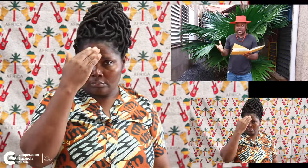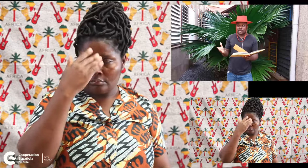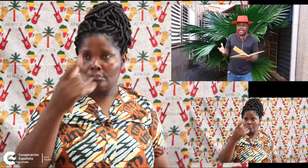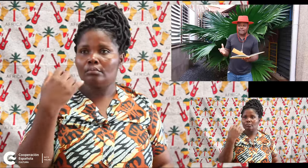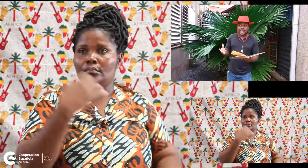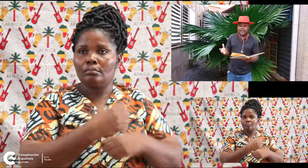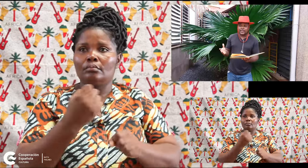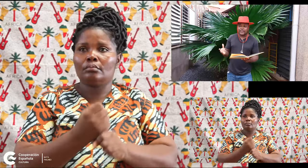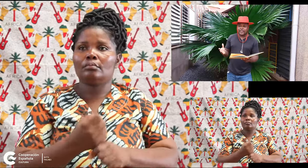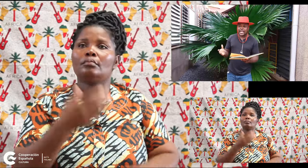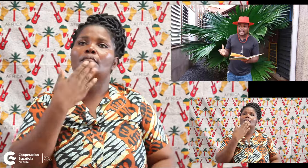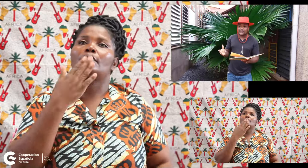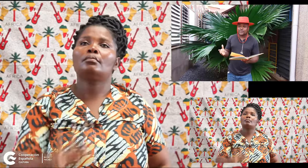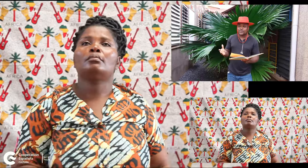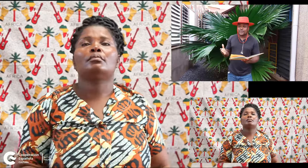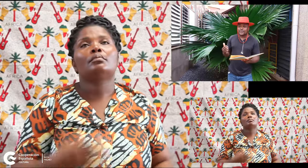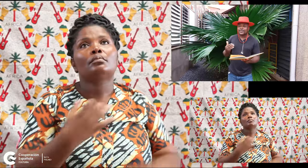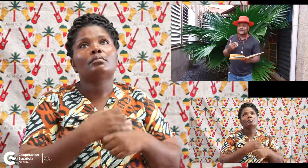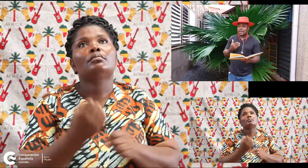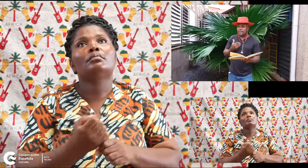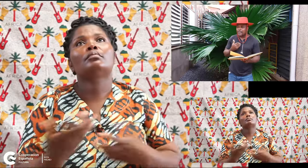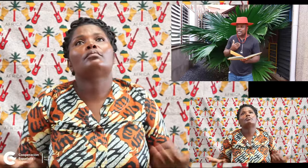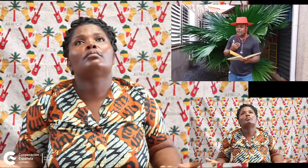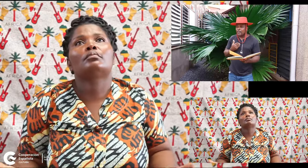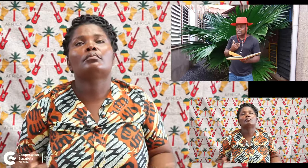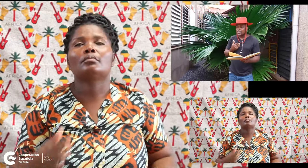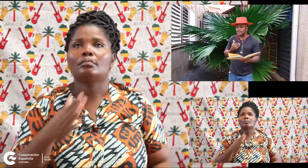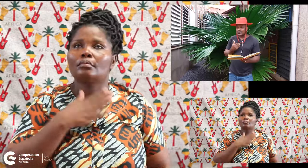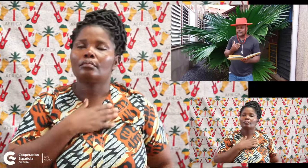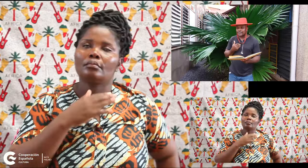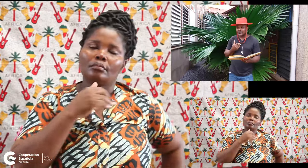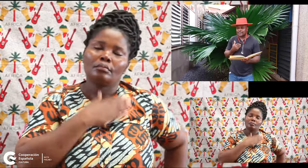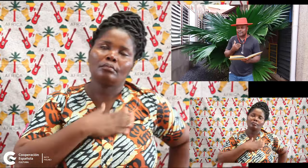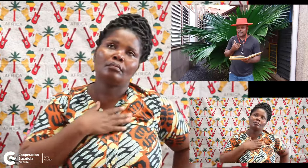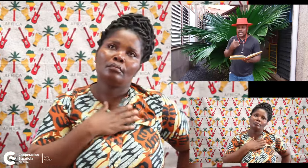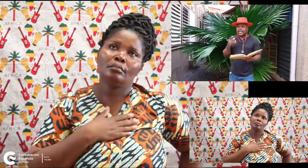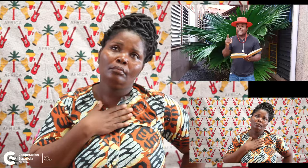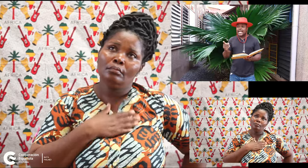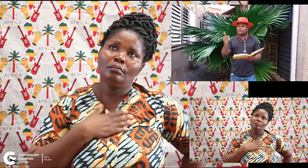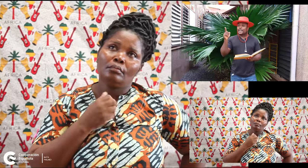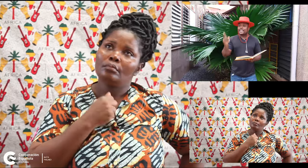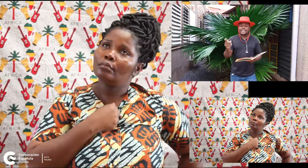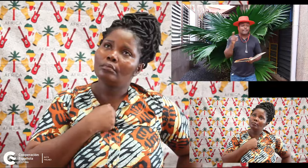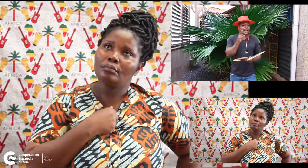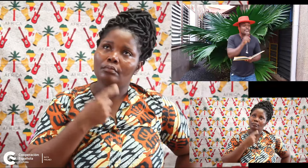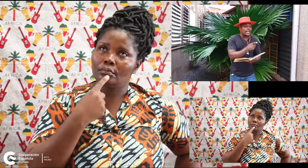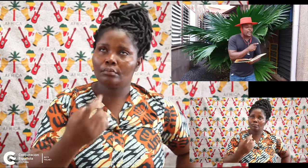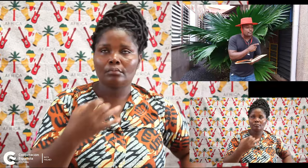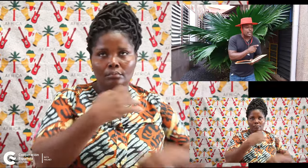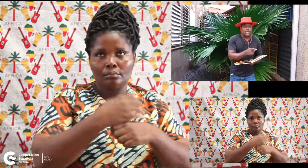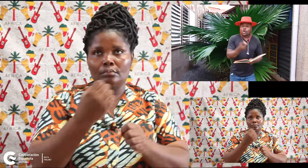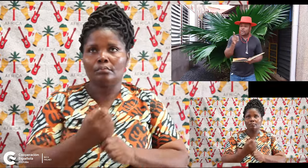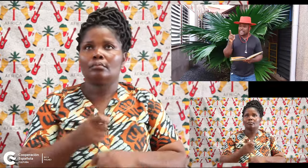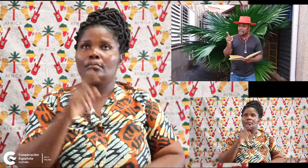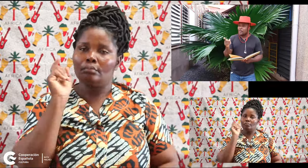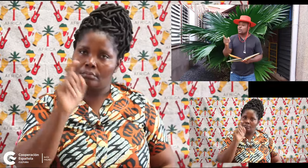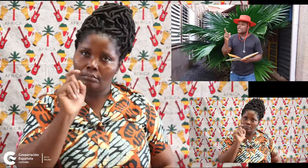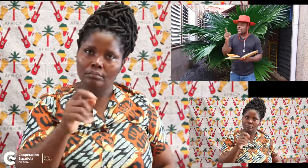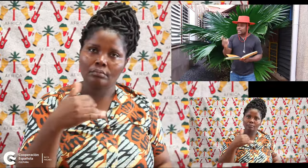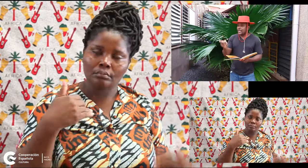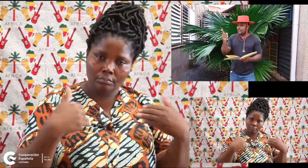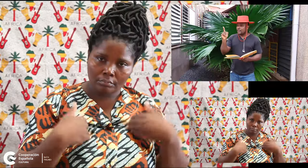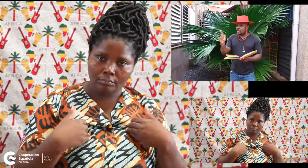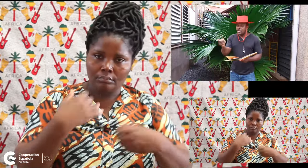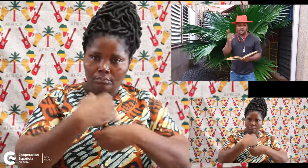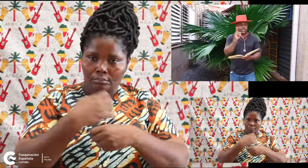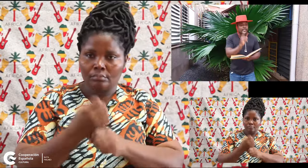me había tratado tan mal, ¿qué hizo? Me pidió perdón. Que es precisamente lo que tenemos